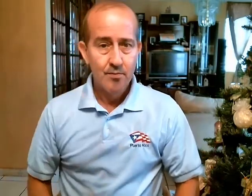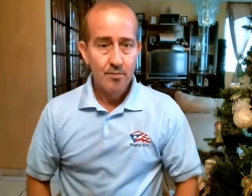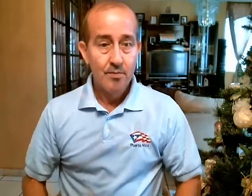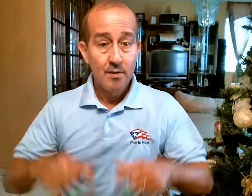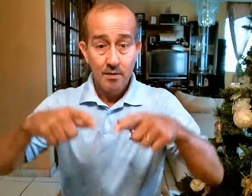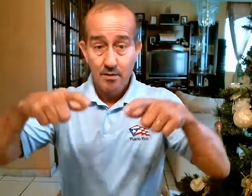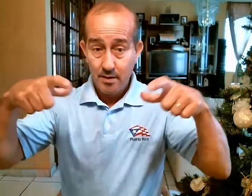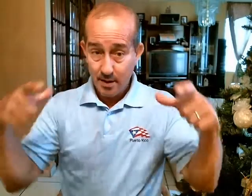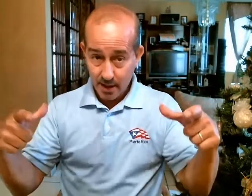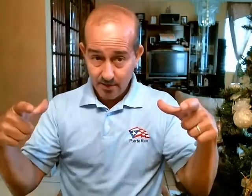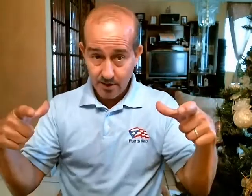Grande